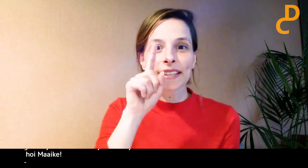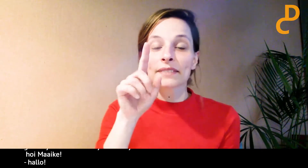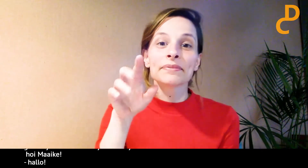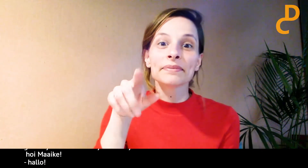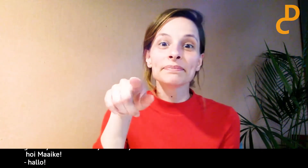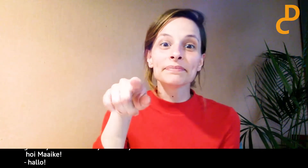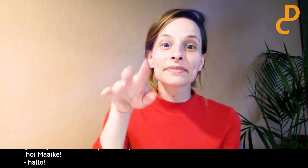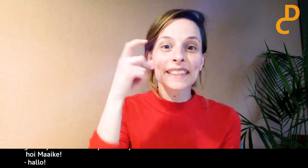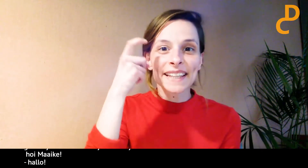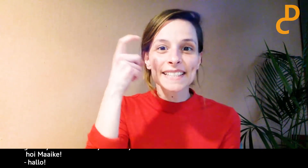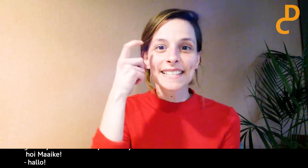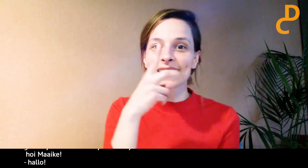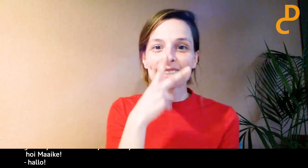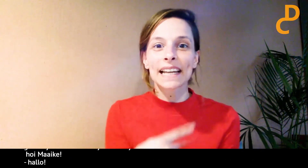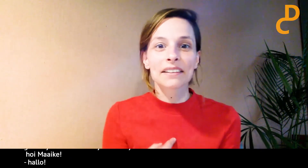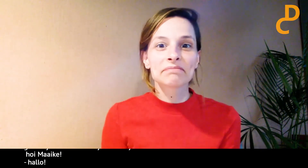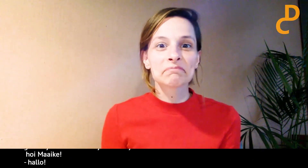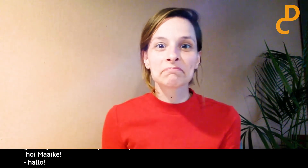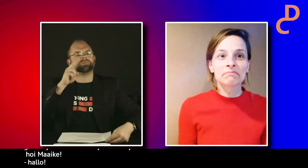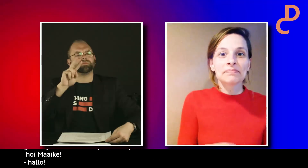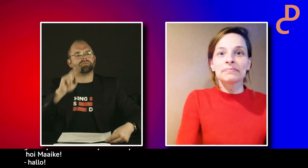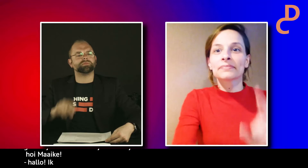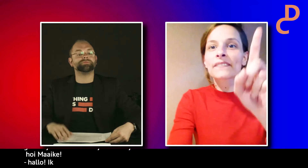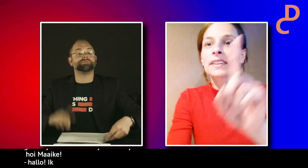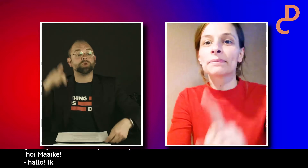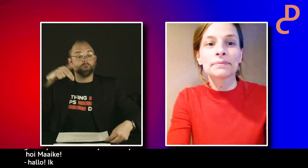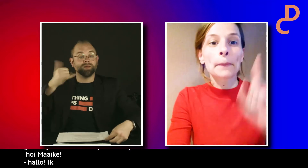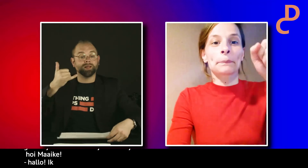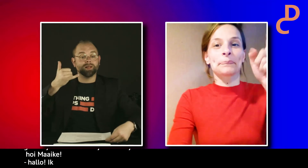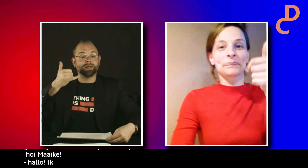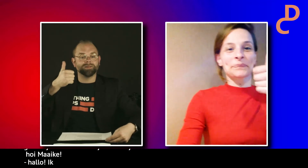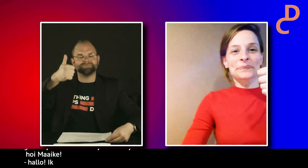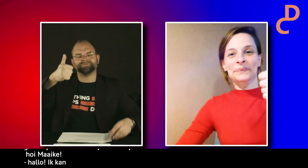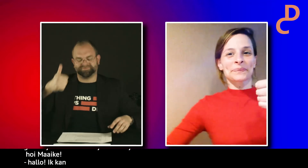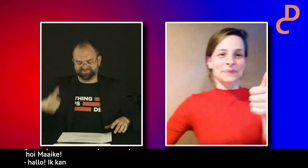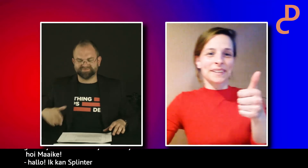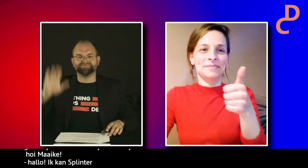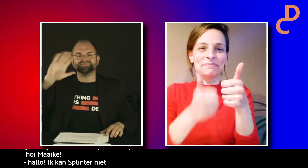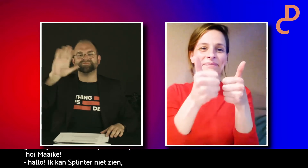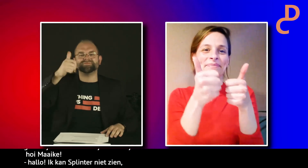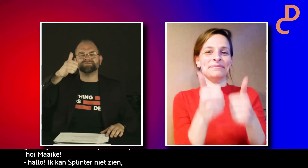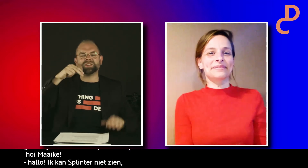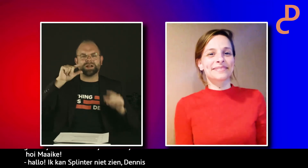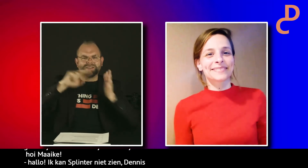Ik kan Splinter niet zien. Dennis, die kan ik ook niet zien. Wacht. Even kijken. Oh, ja. Ja. Ja, nu is het goed.